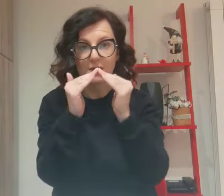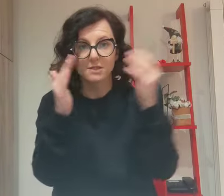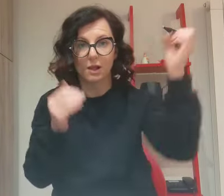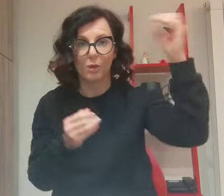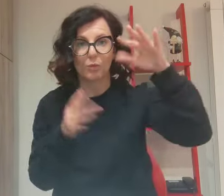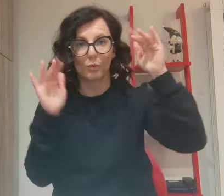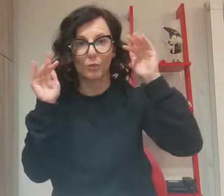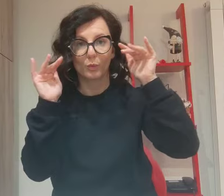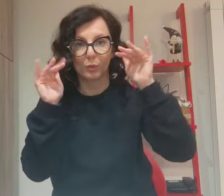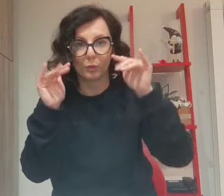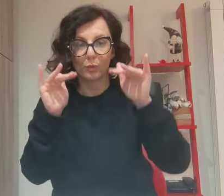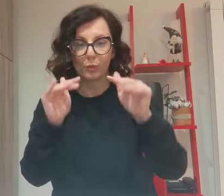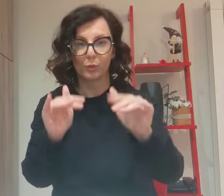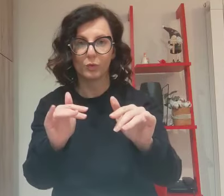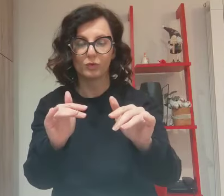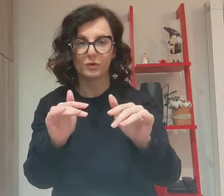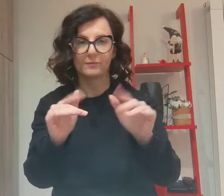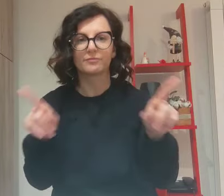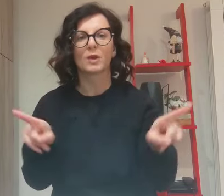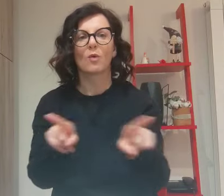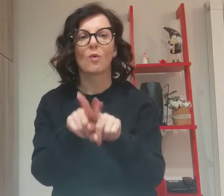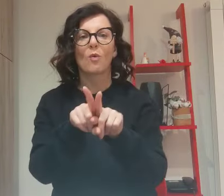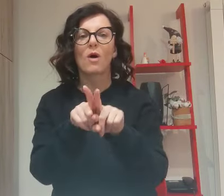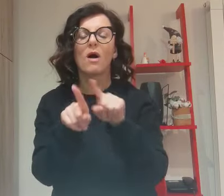Così risplenda la vostra luce davanti agli uomini,